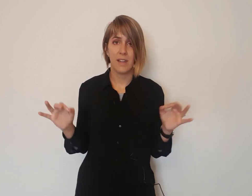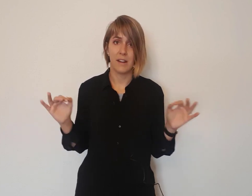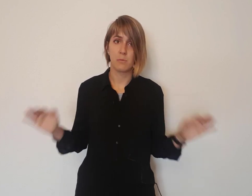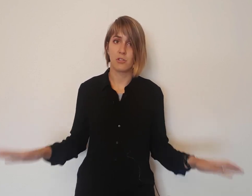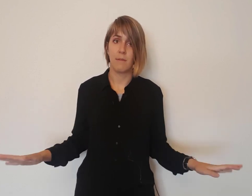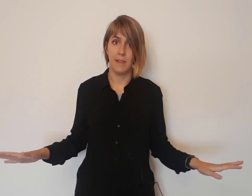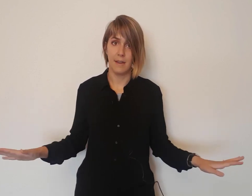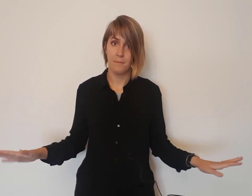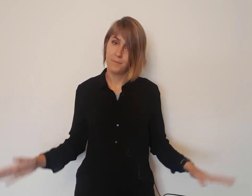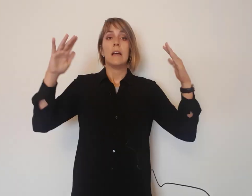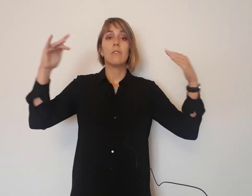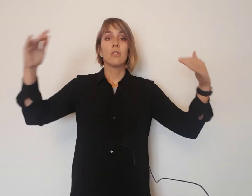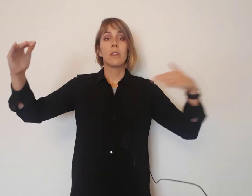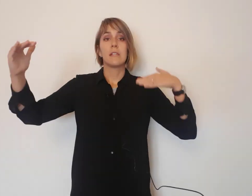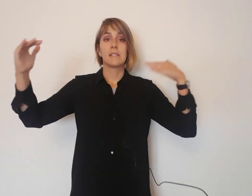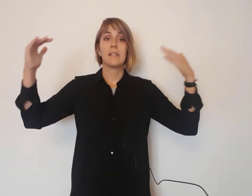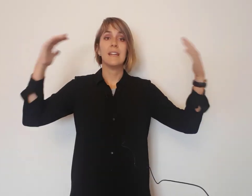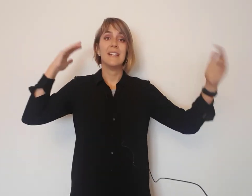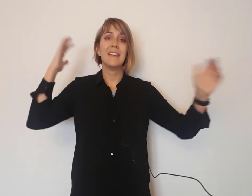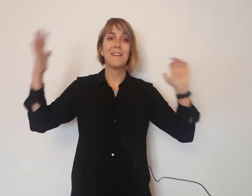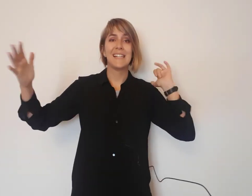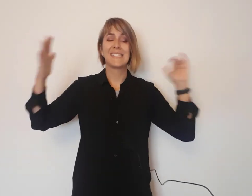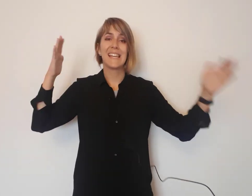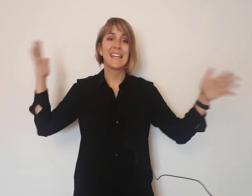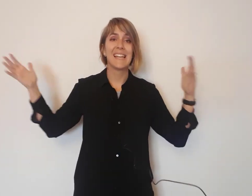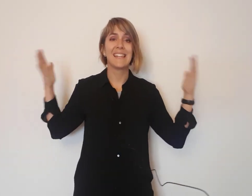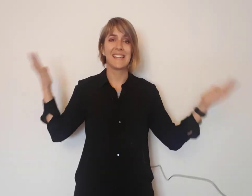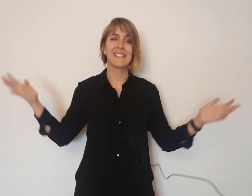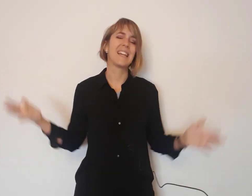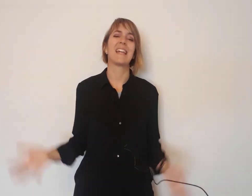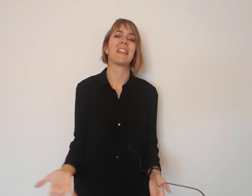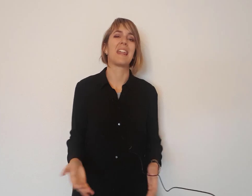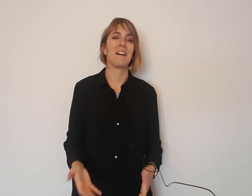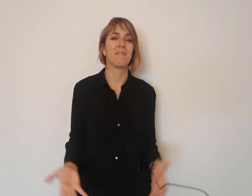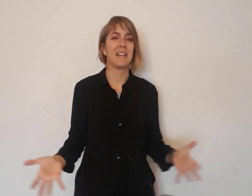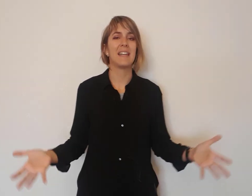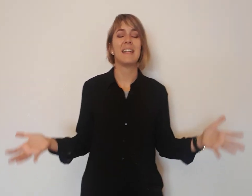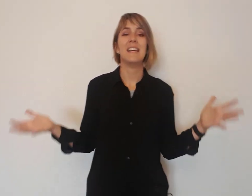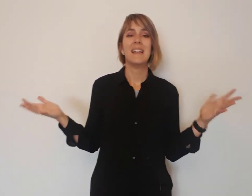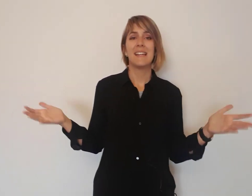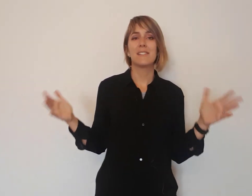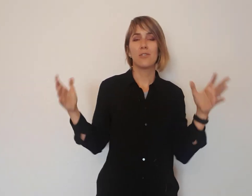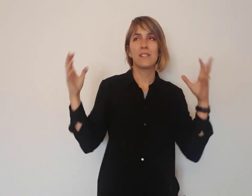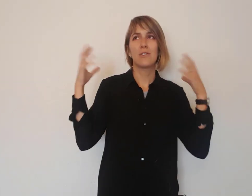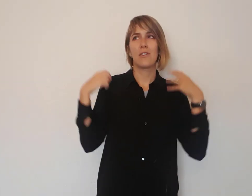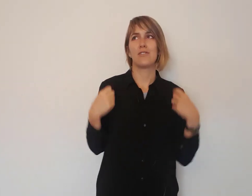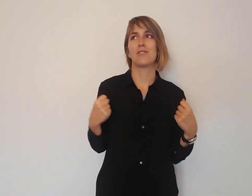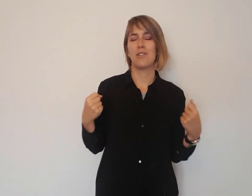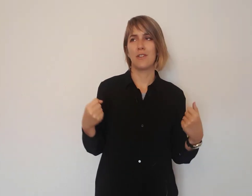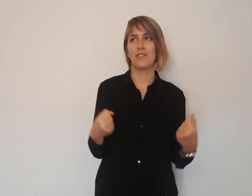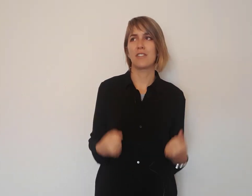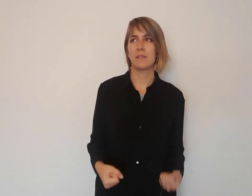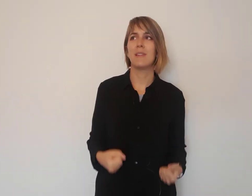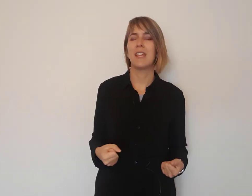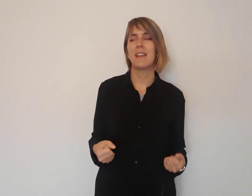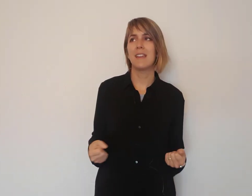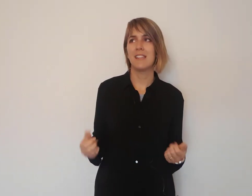irresponsabilidad. Entonces, niveles de exigencia, ¿vale? Esto es lo que nos transmitían y